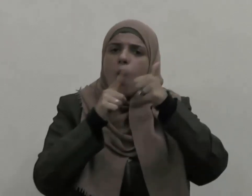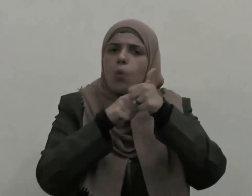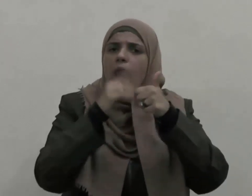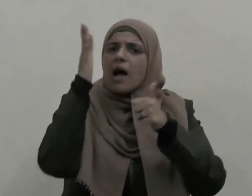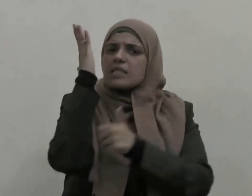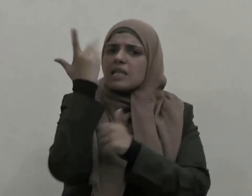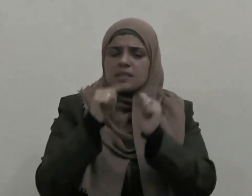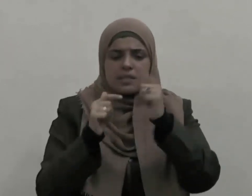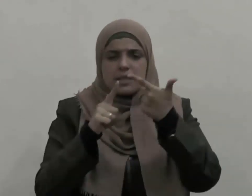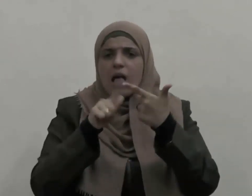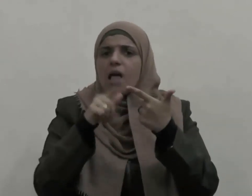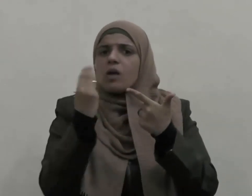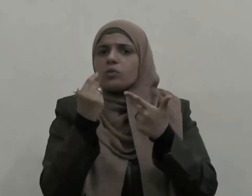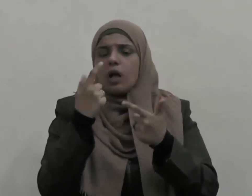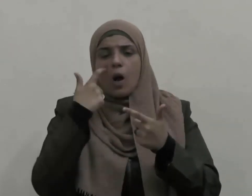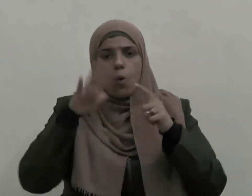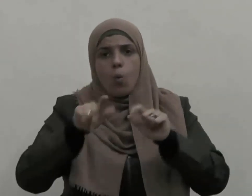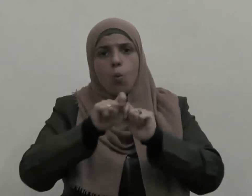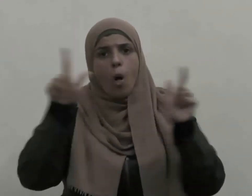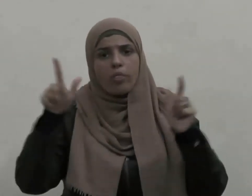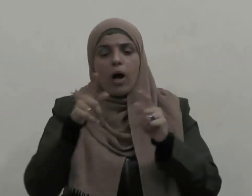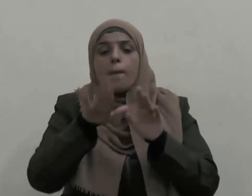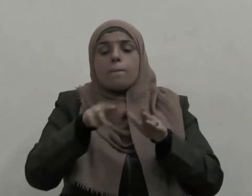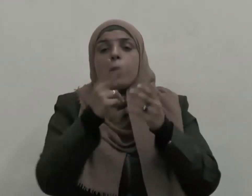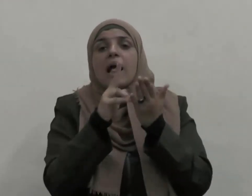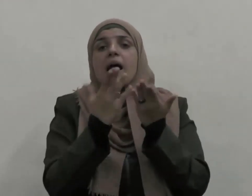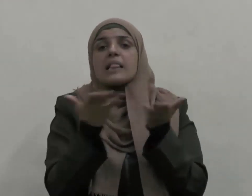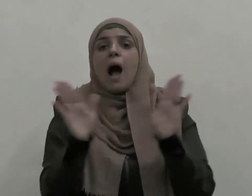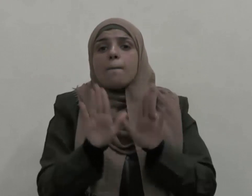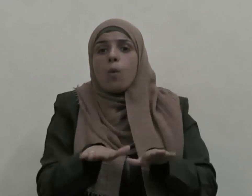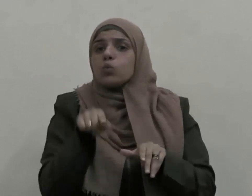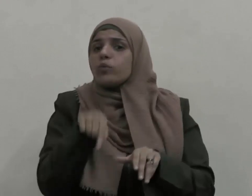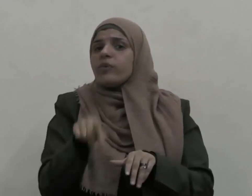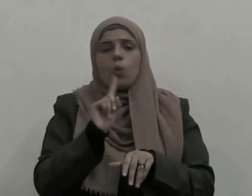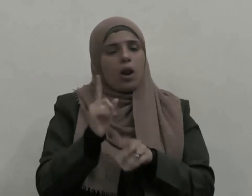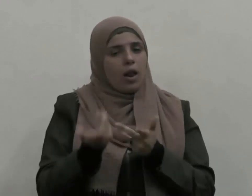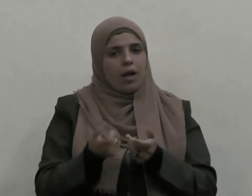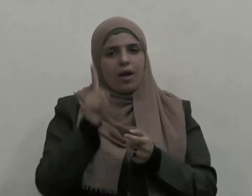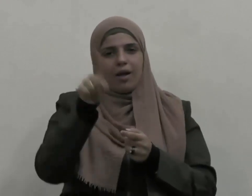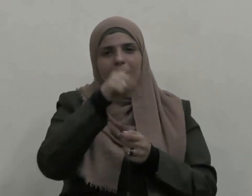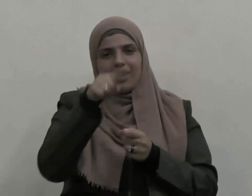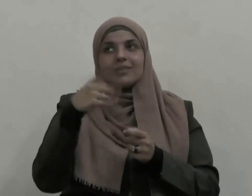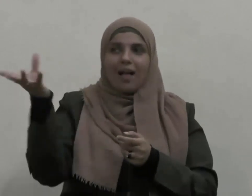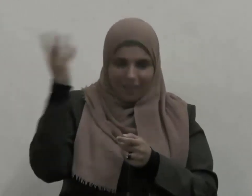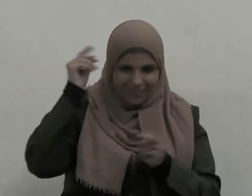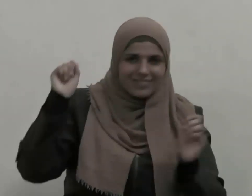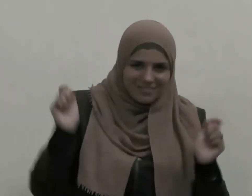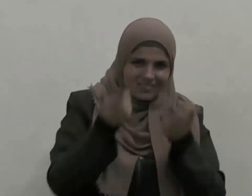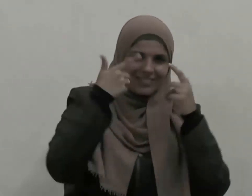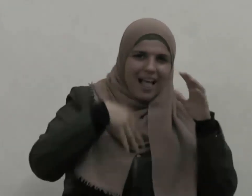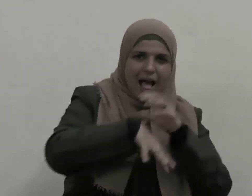أو المتاح مما تغيب معه الغاية الأسمى لمقاصد التشريع